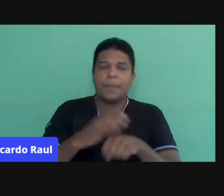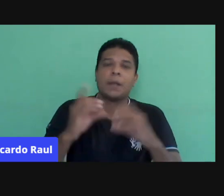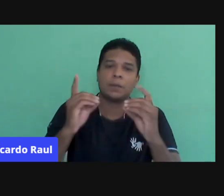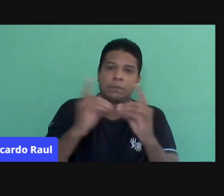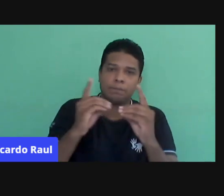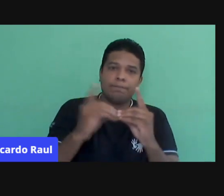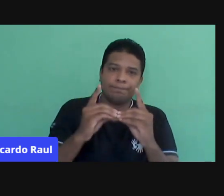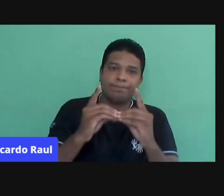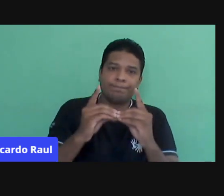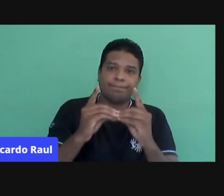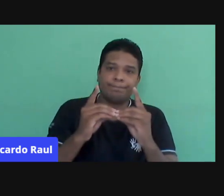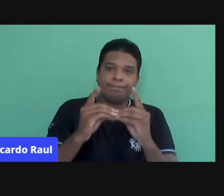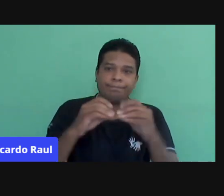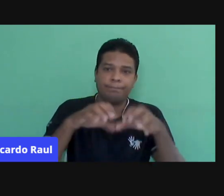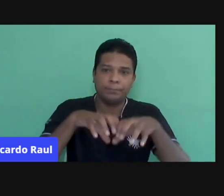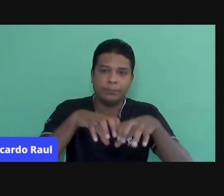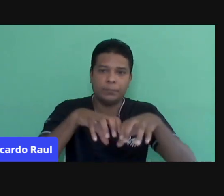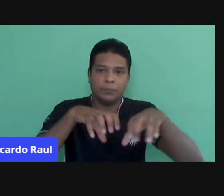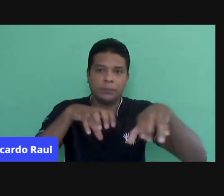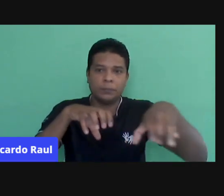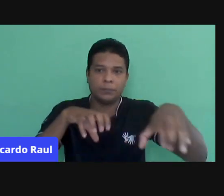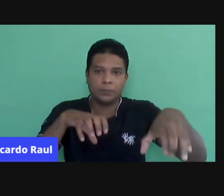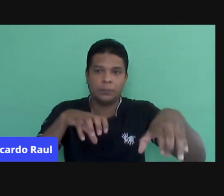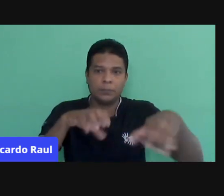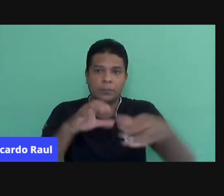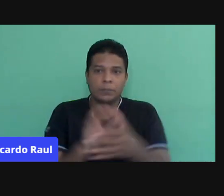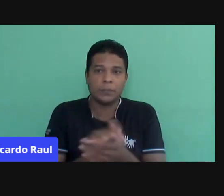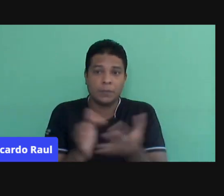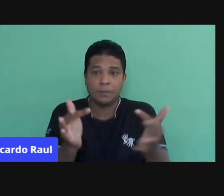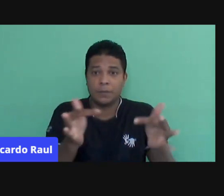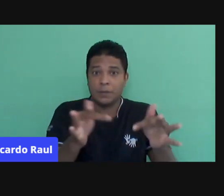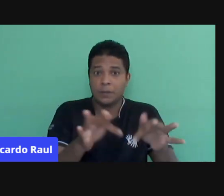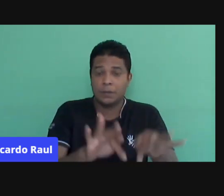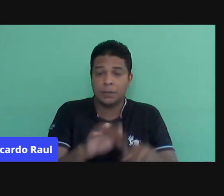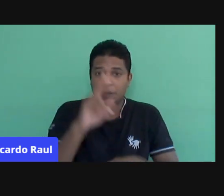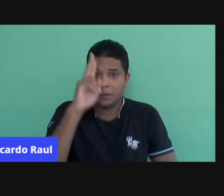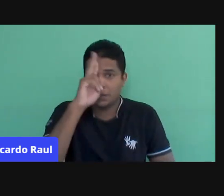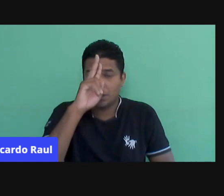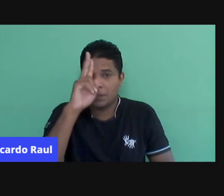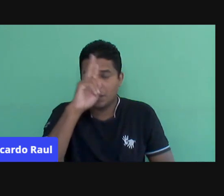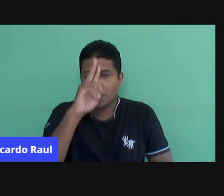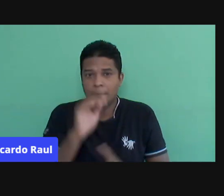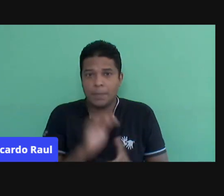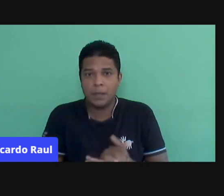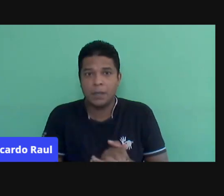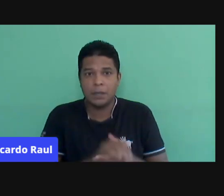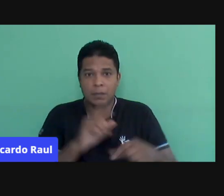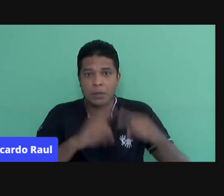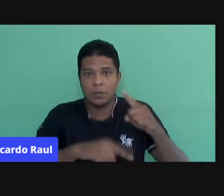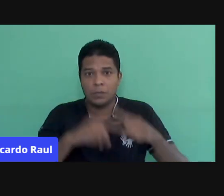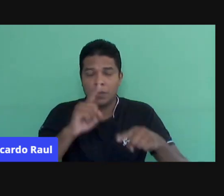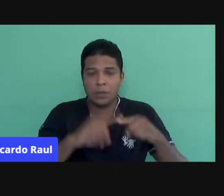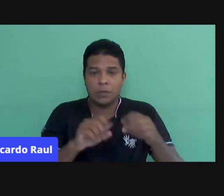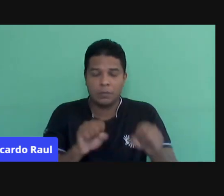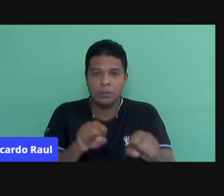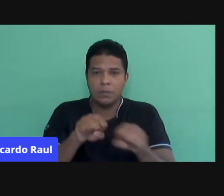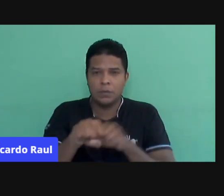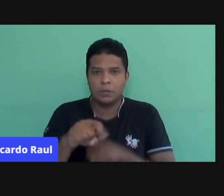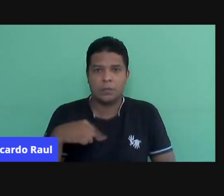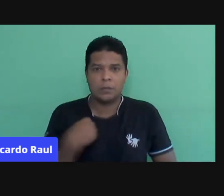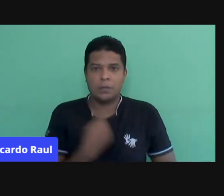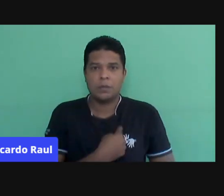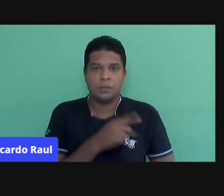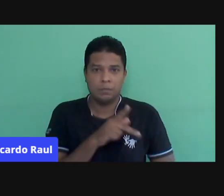universo remoto. E eu quero finalizar lembrando de um material, uma formação que nós,